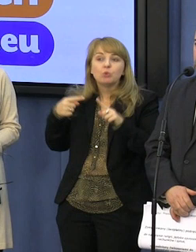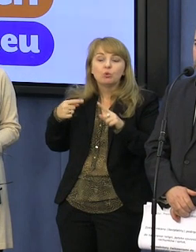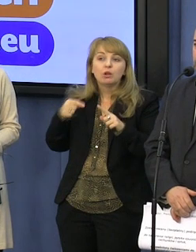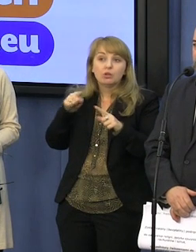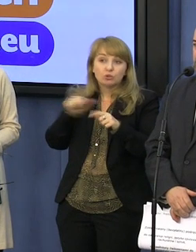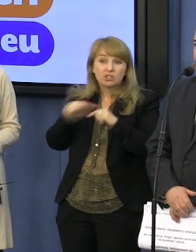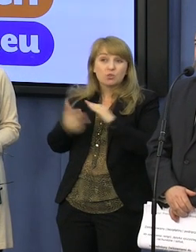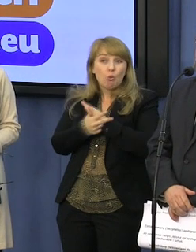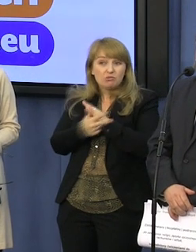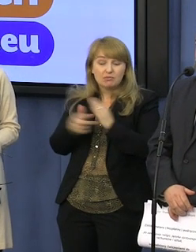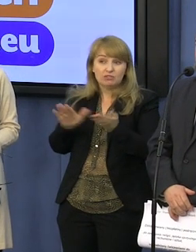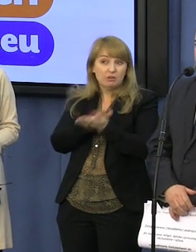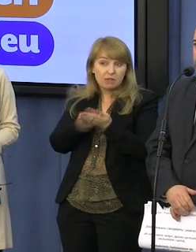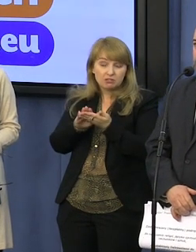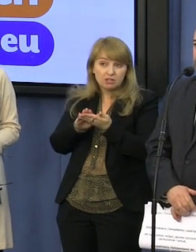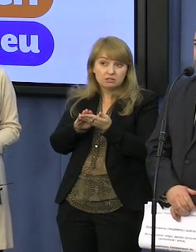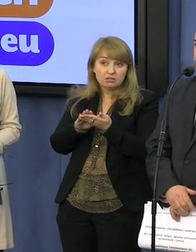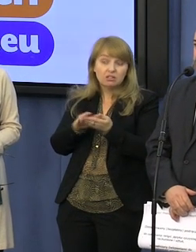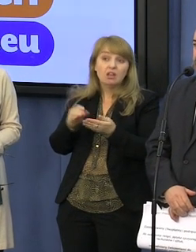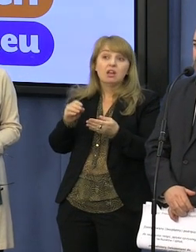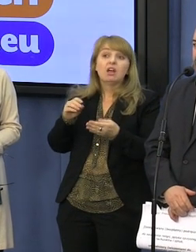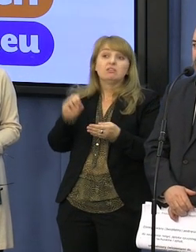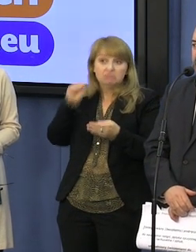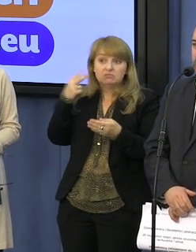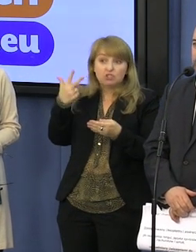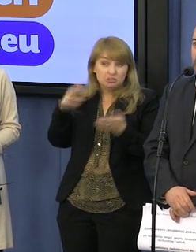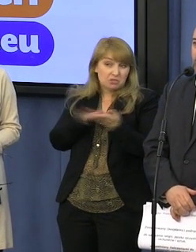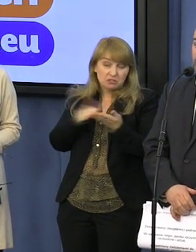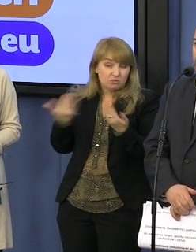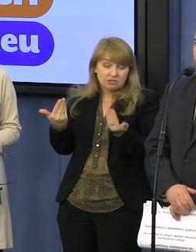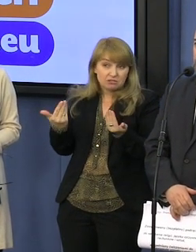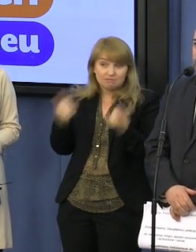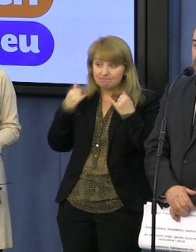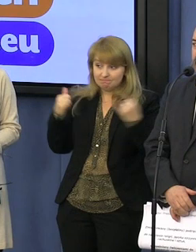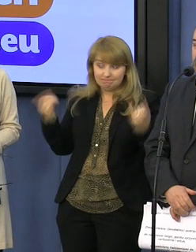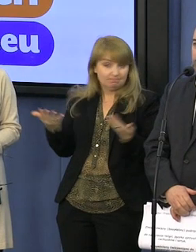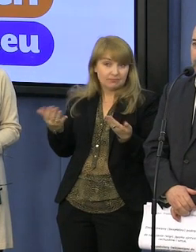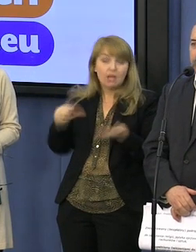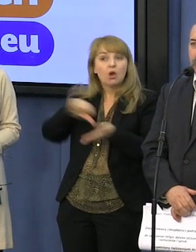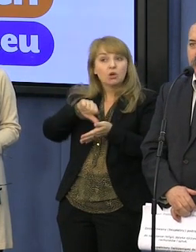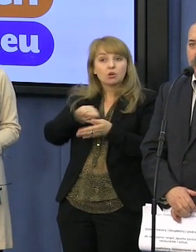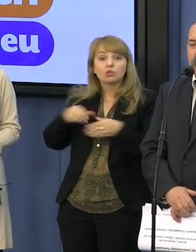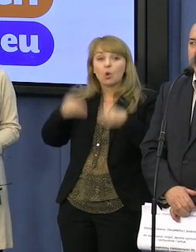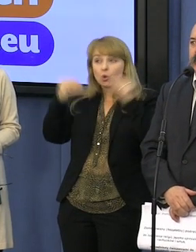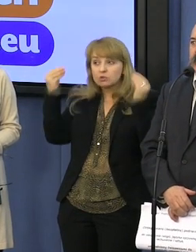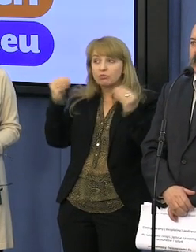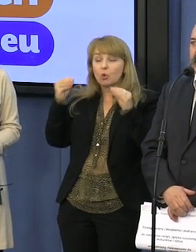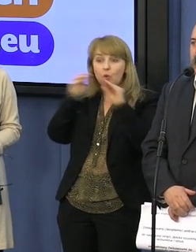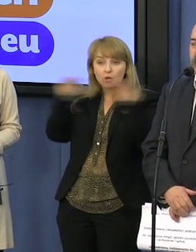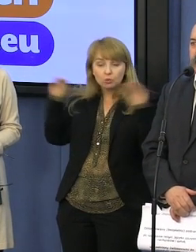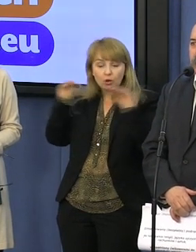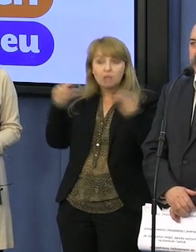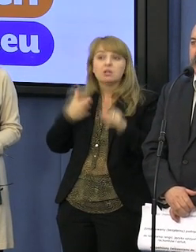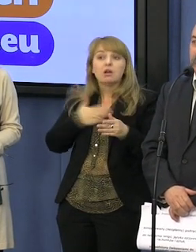plus 6, czyli 18. Znaczna różnica między 3 a 18. Ośrodek Rozwoju Edukacji dostał takie już